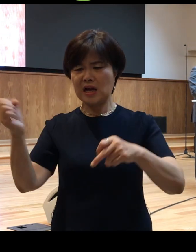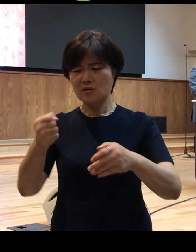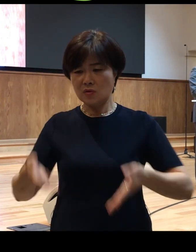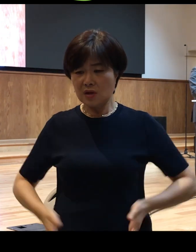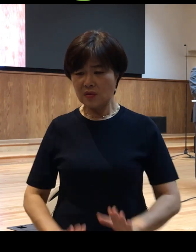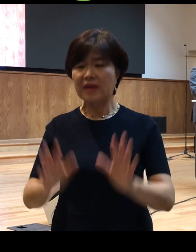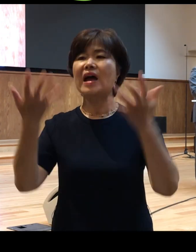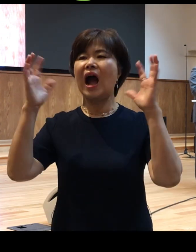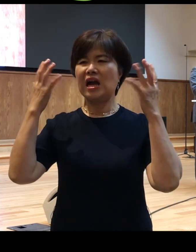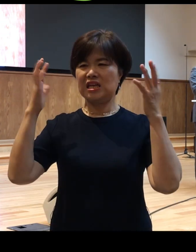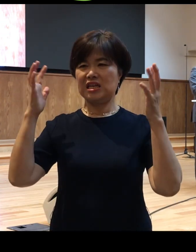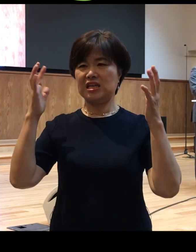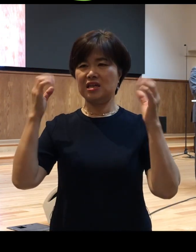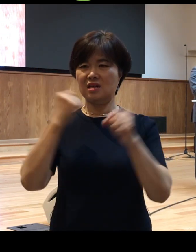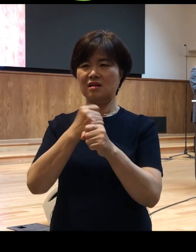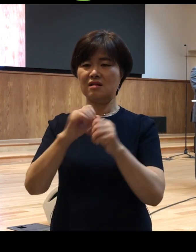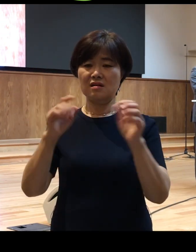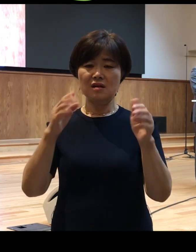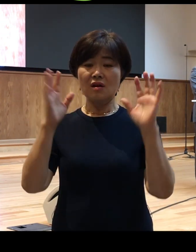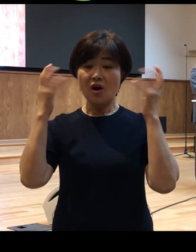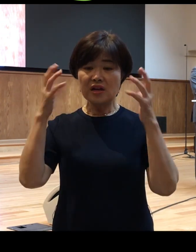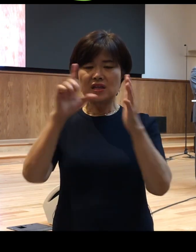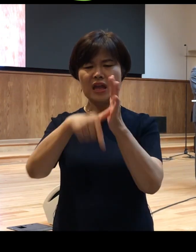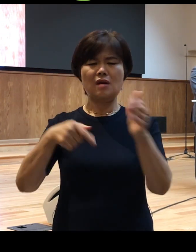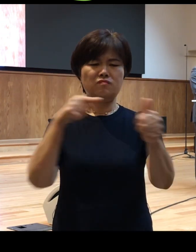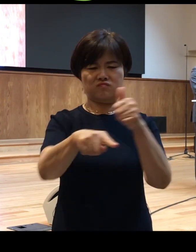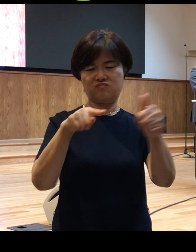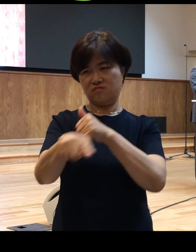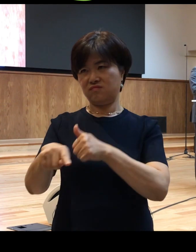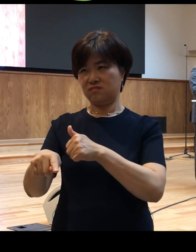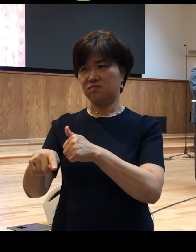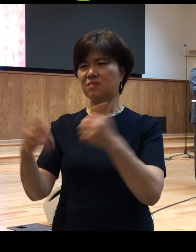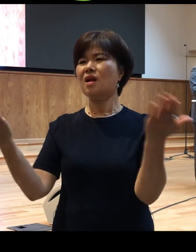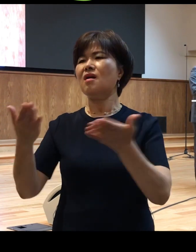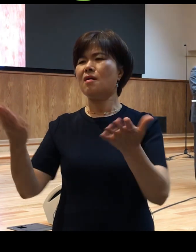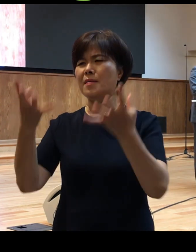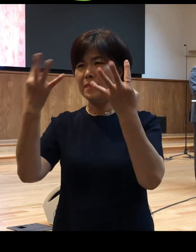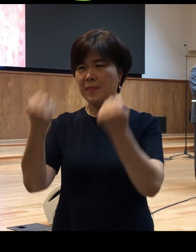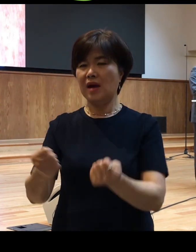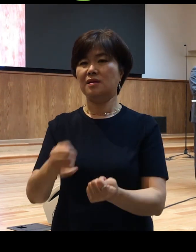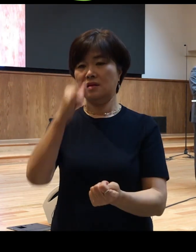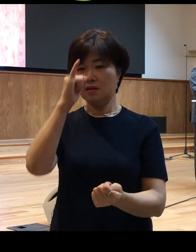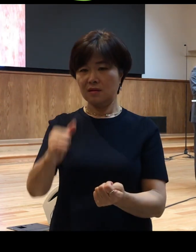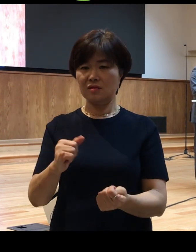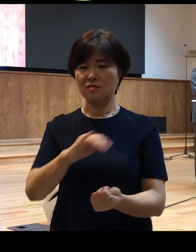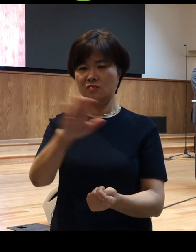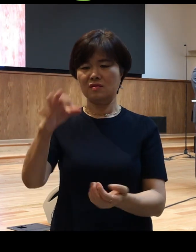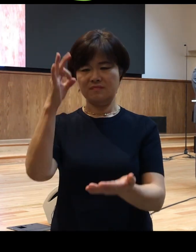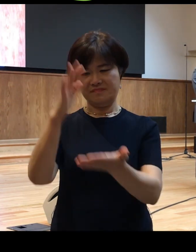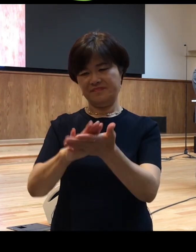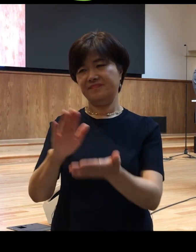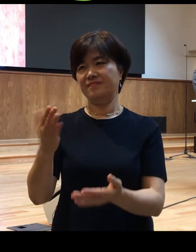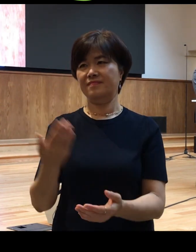유아 살해하는 영아 살해하는 그런 사건이 빈번했던 것을 우리가 엿볼 수 있습니다 그럼